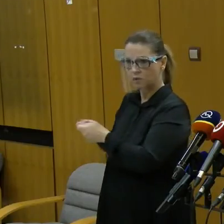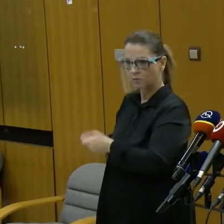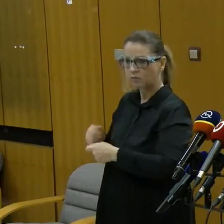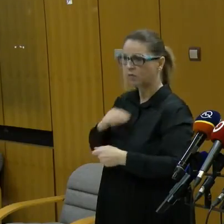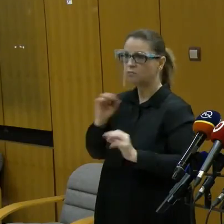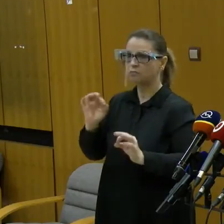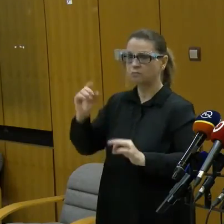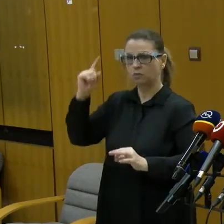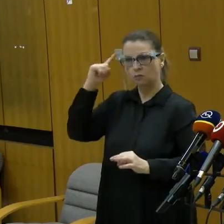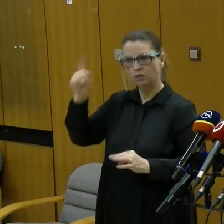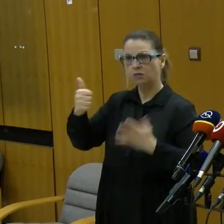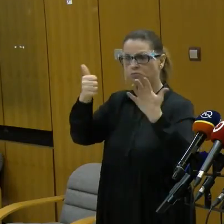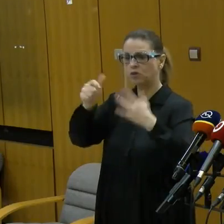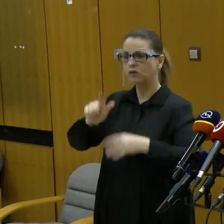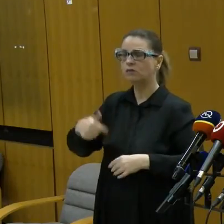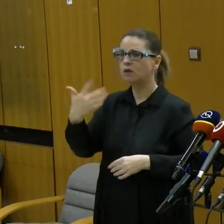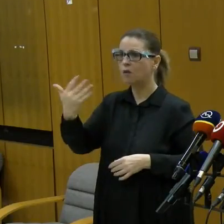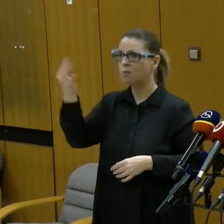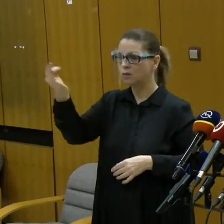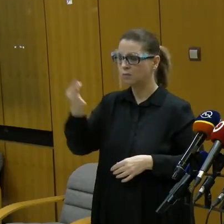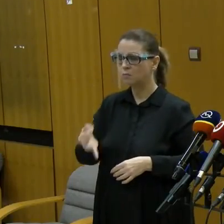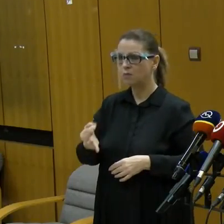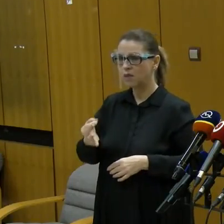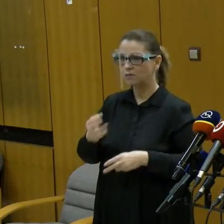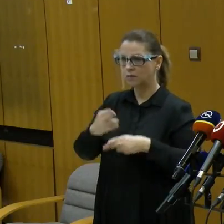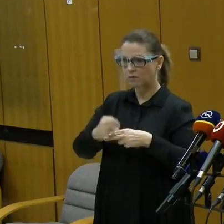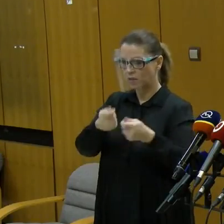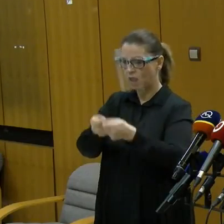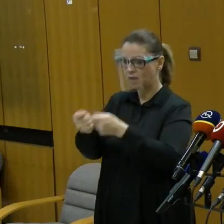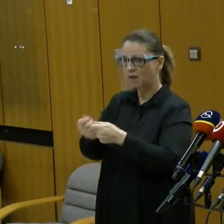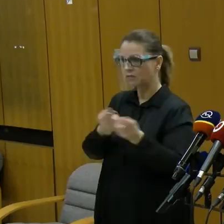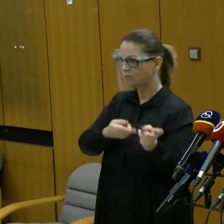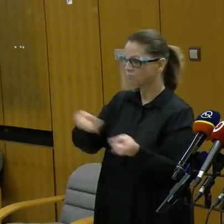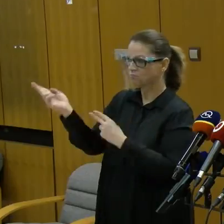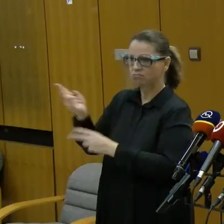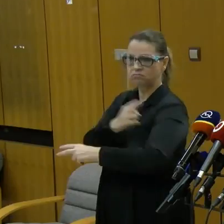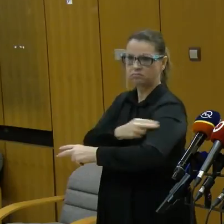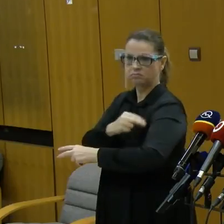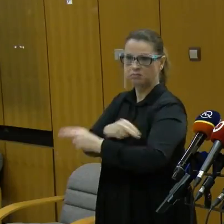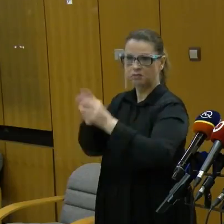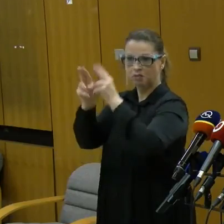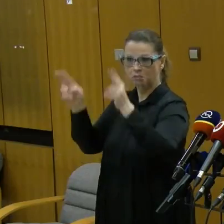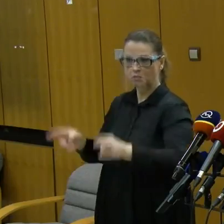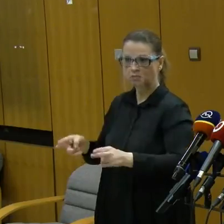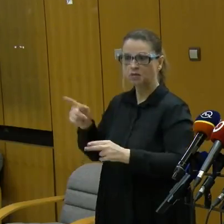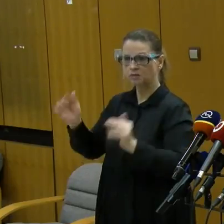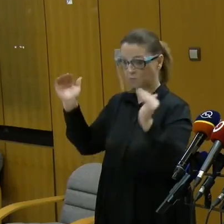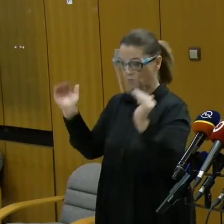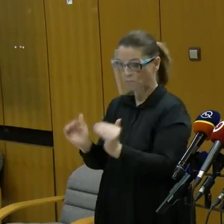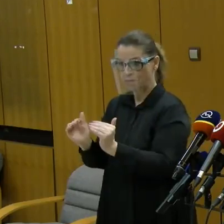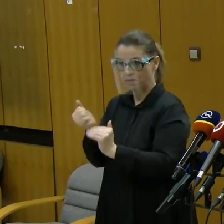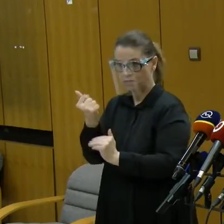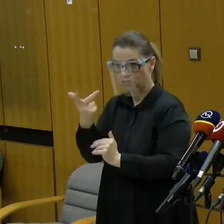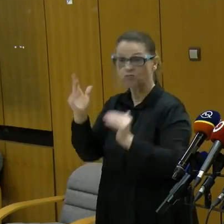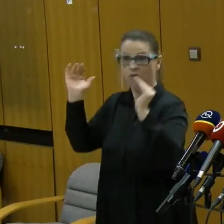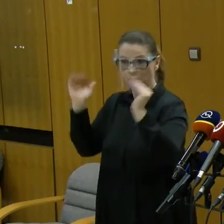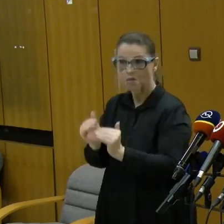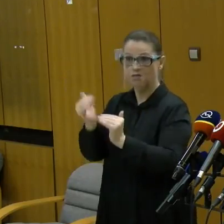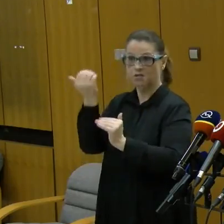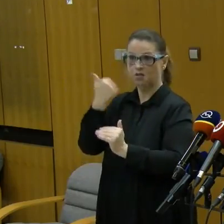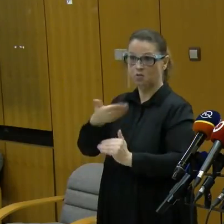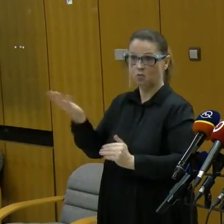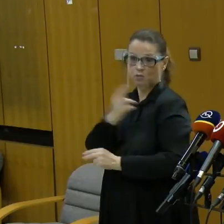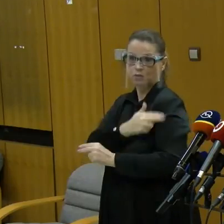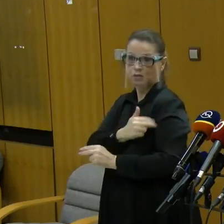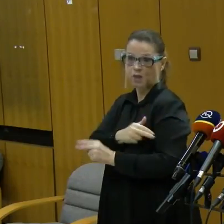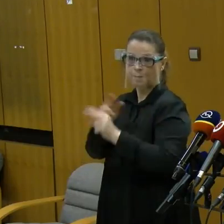6,5% z tých nákazených končí v nemocniciach. To znamená, čím nižšie čísla budeme mať, tým menej ľudí bude v nemocniciach. Takže ja